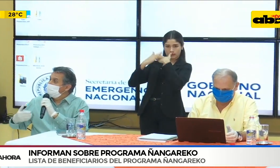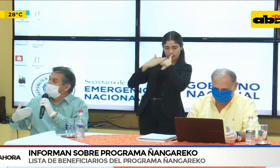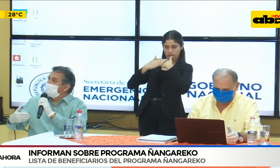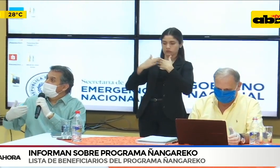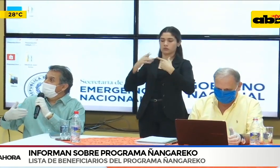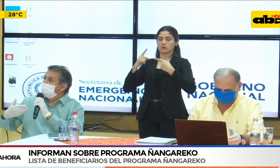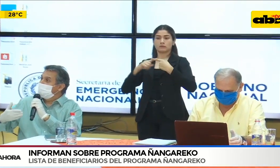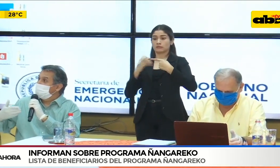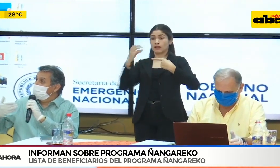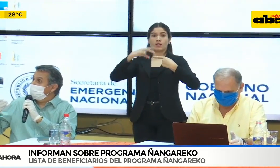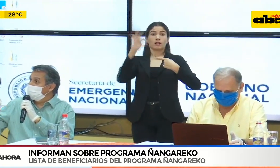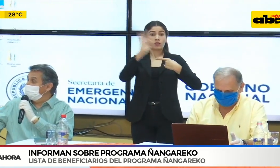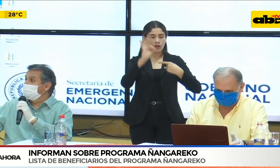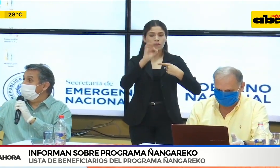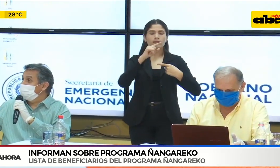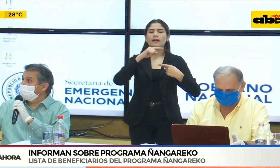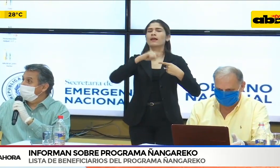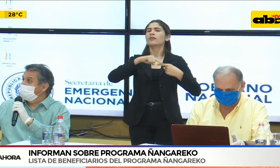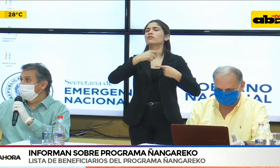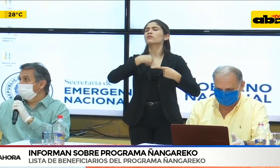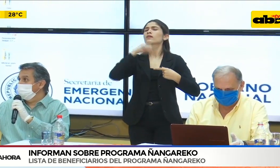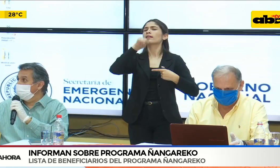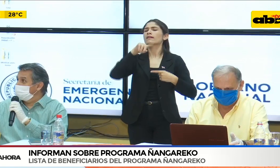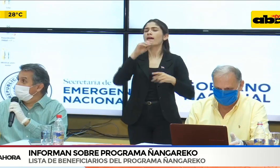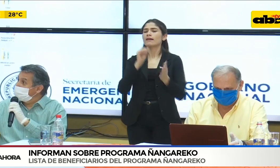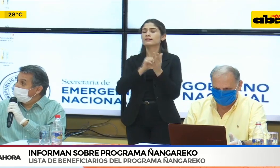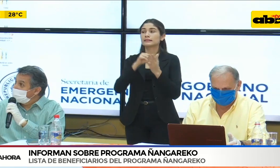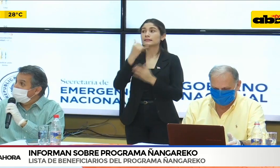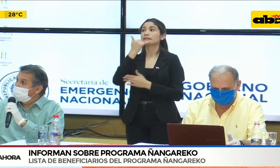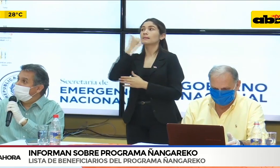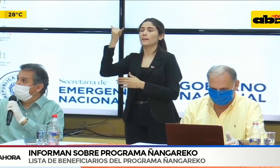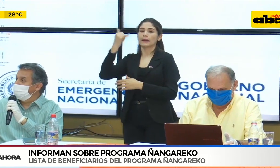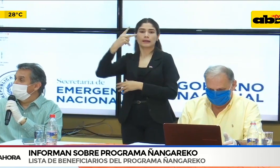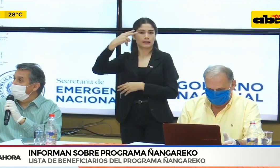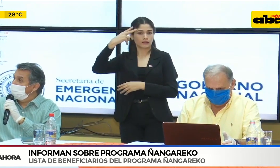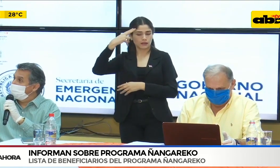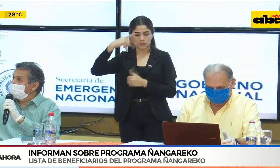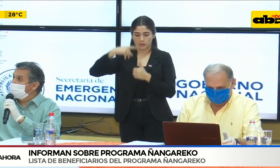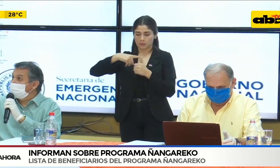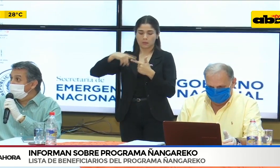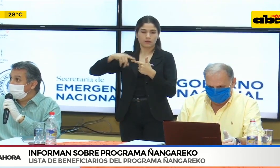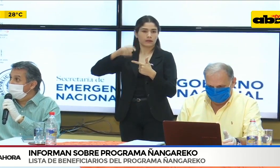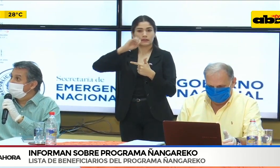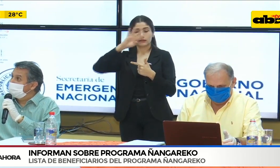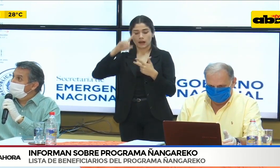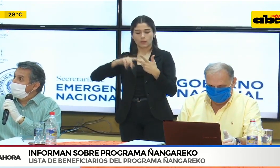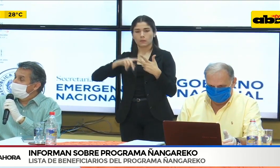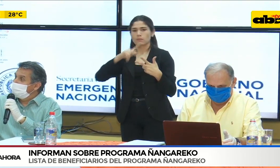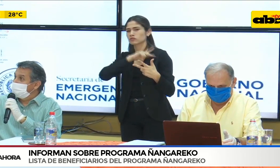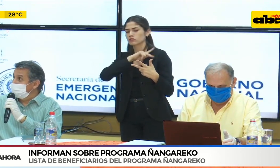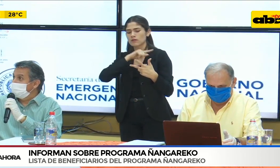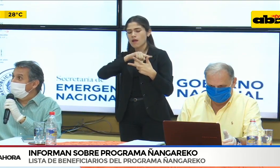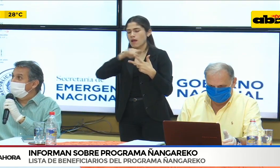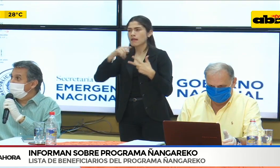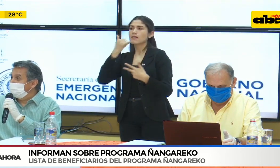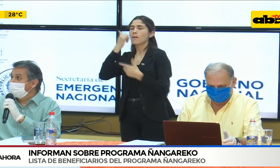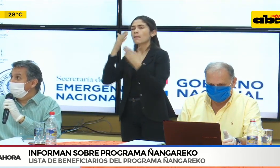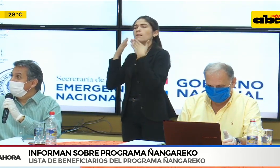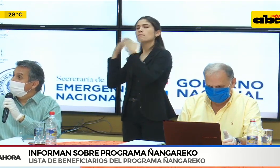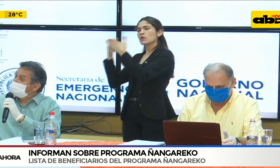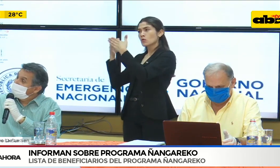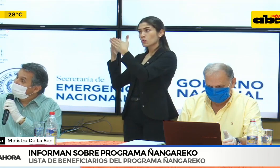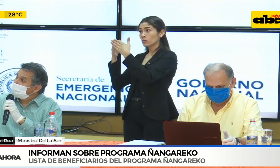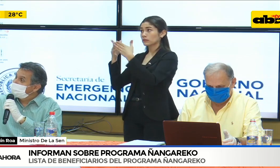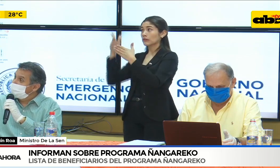claro, con la que están trabajando o simple, con la que le abrió la billetera, con el call center, llamar y ver.